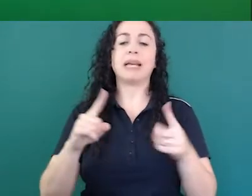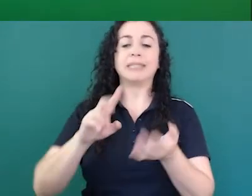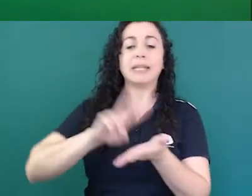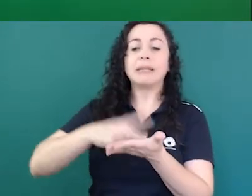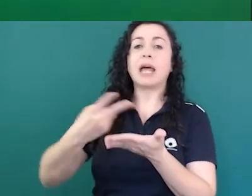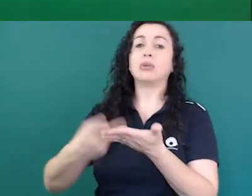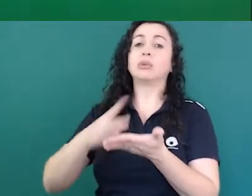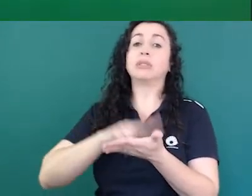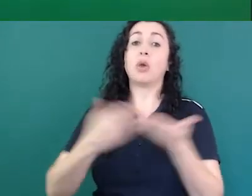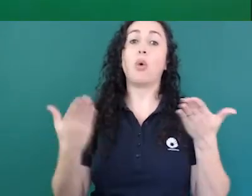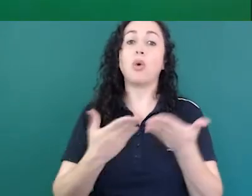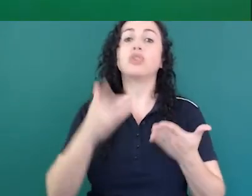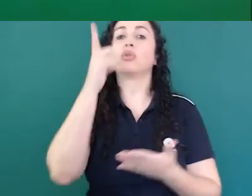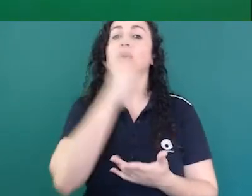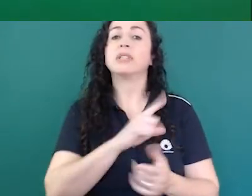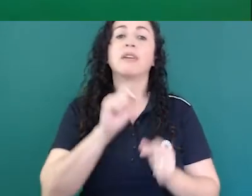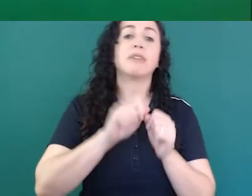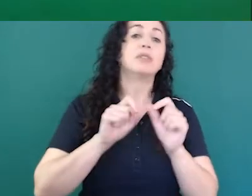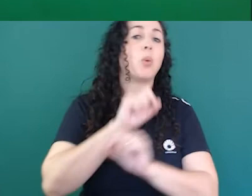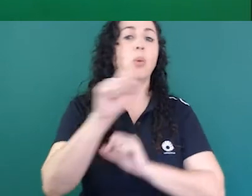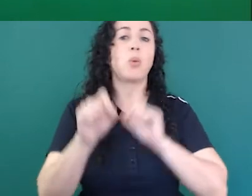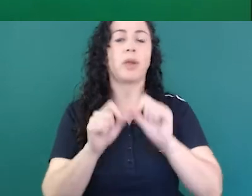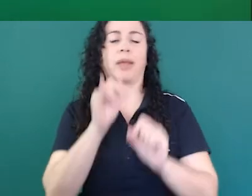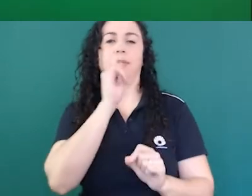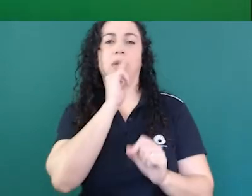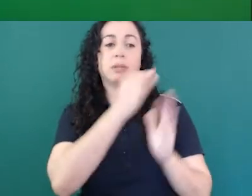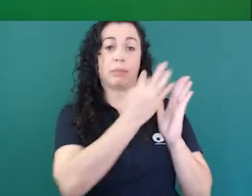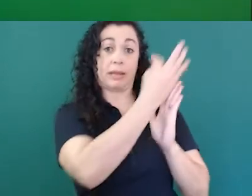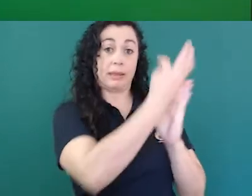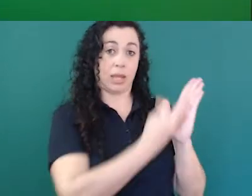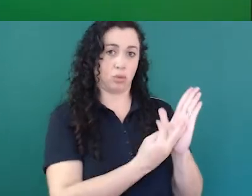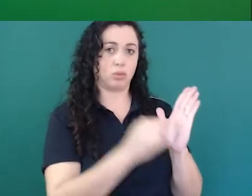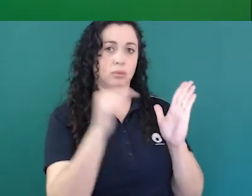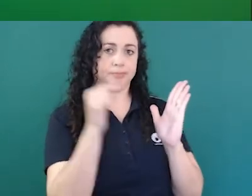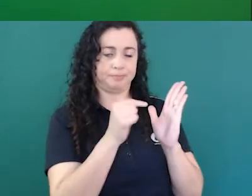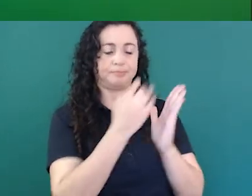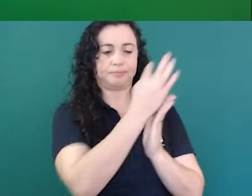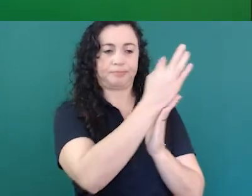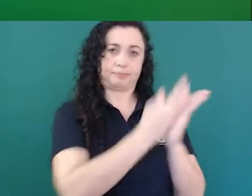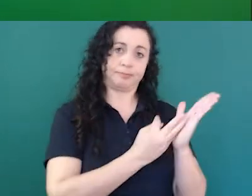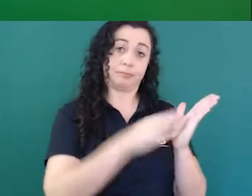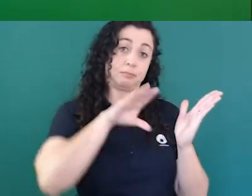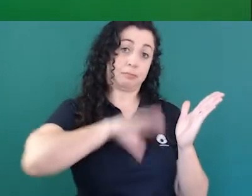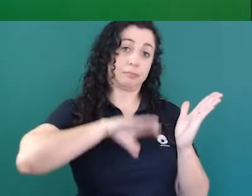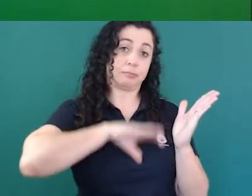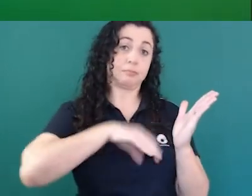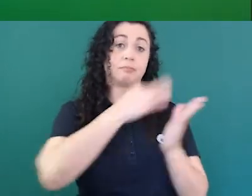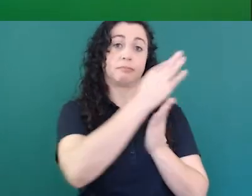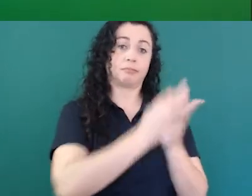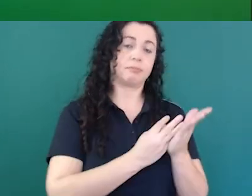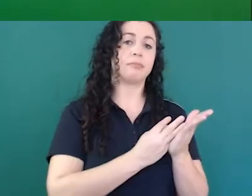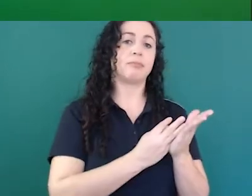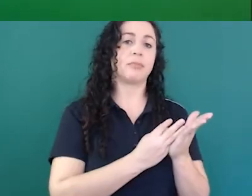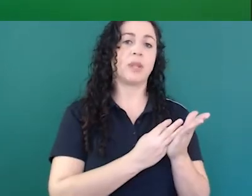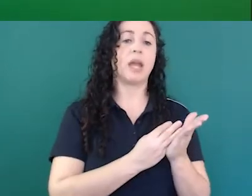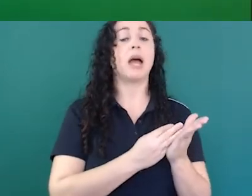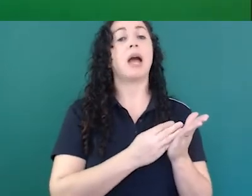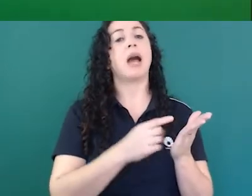tem um texto está certo nós convidamos intérpretes ou